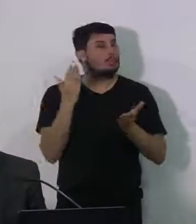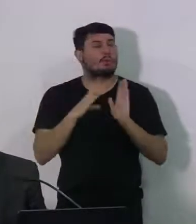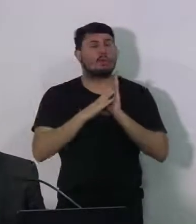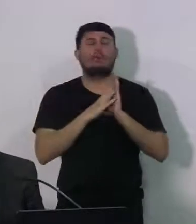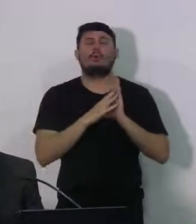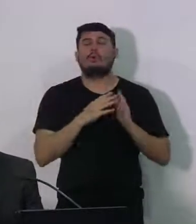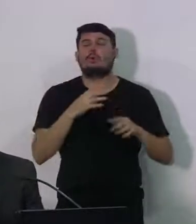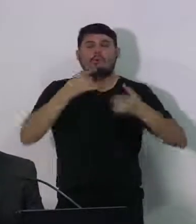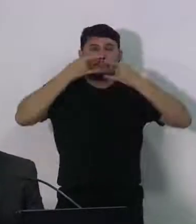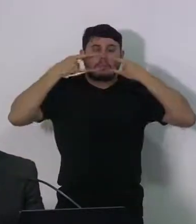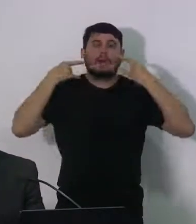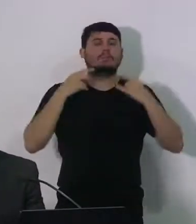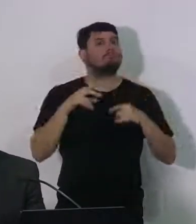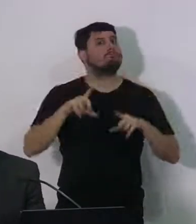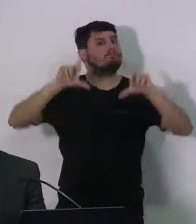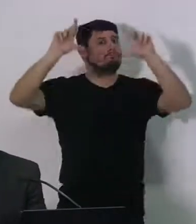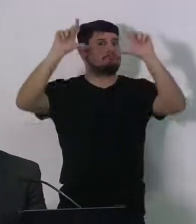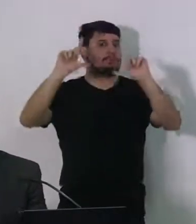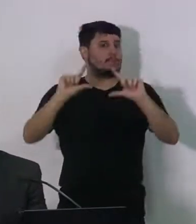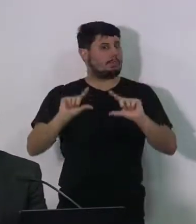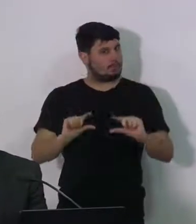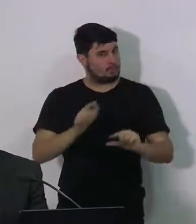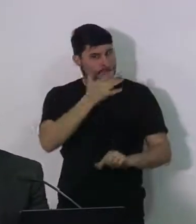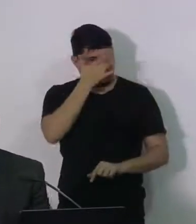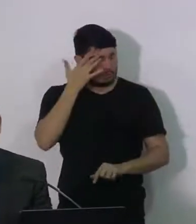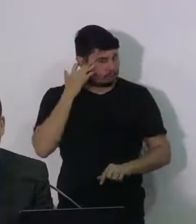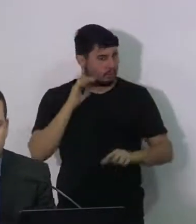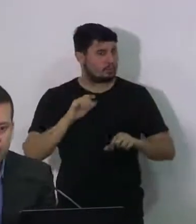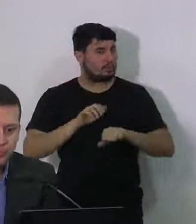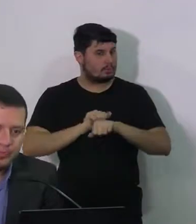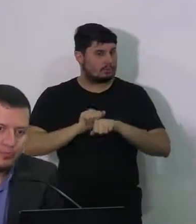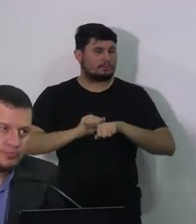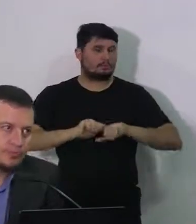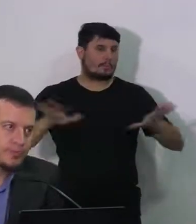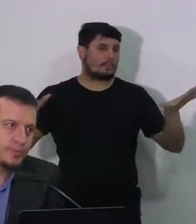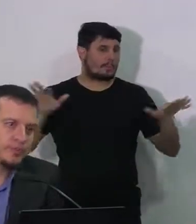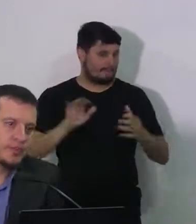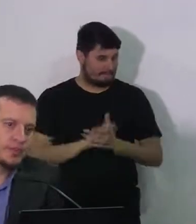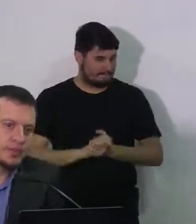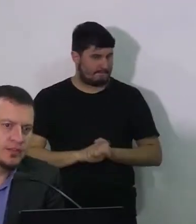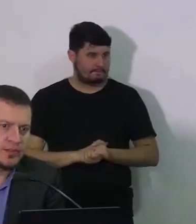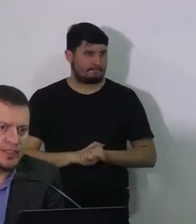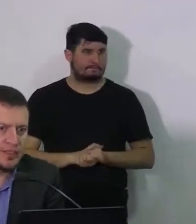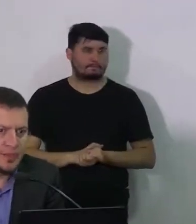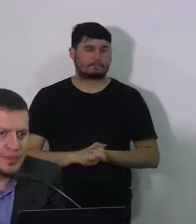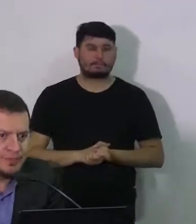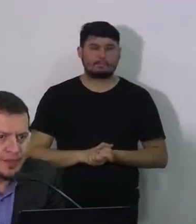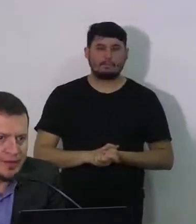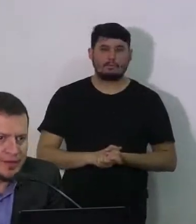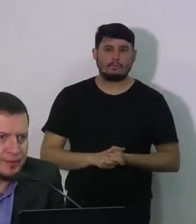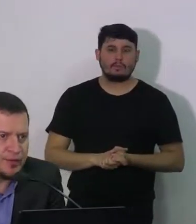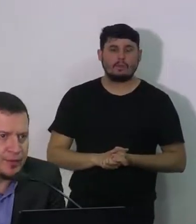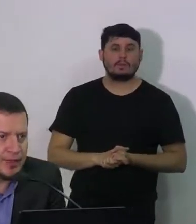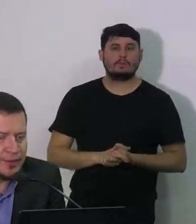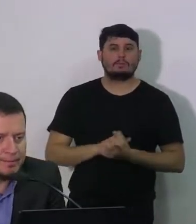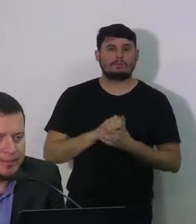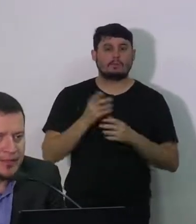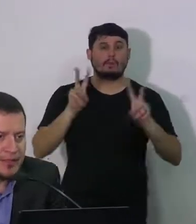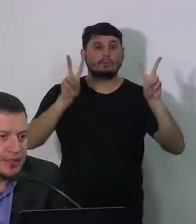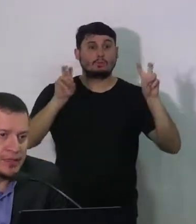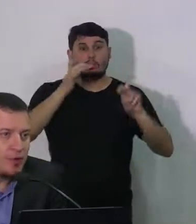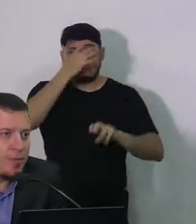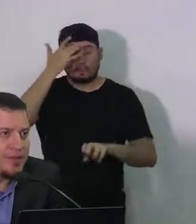Francisco a TV Asa Branca retornou aqui é sobre aquele primeiro caso confirmado sobre o teste. O teste foi quem passou